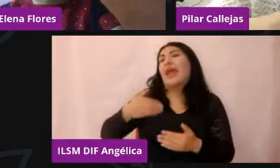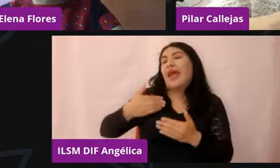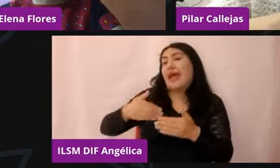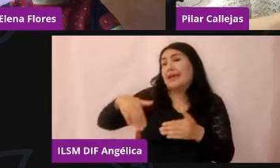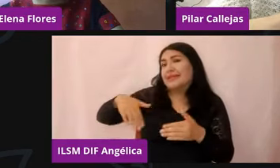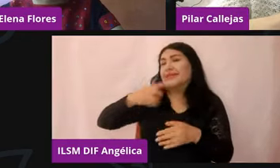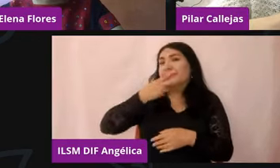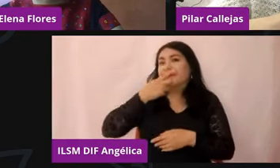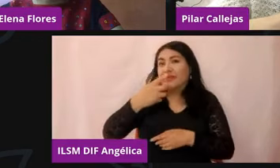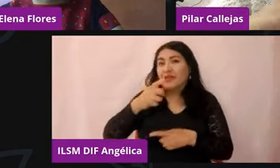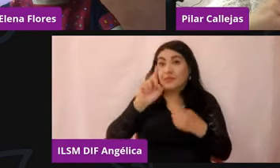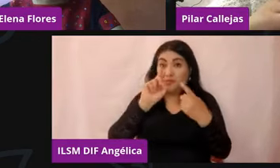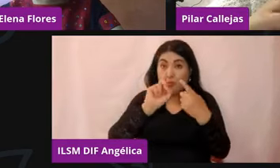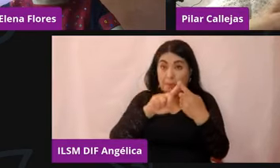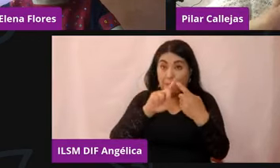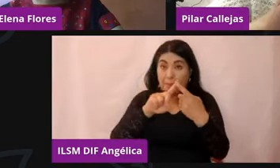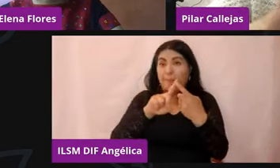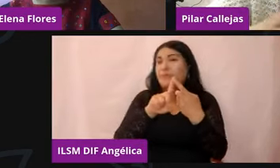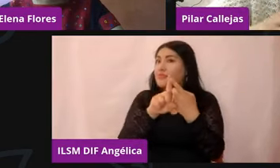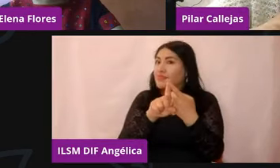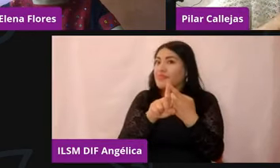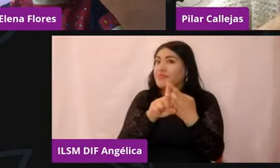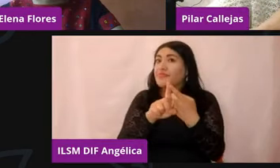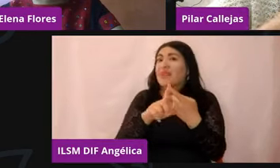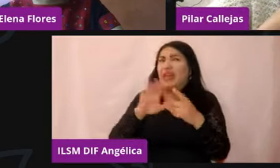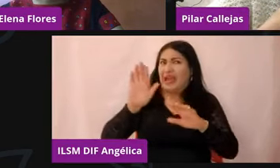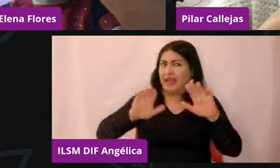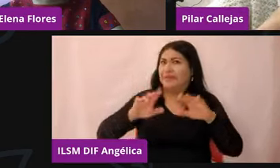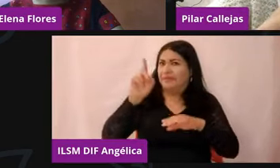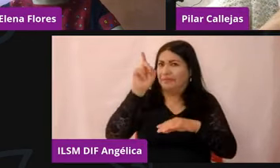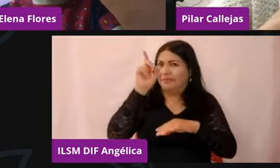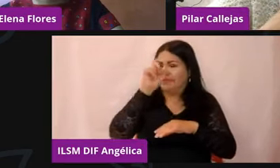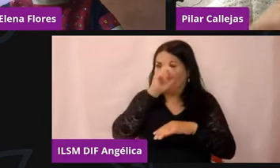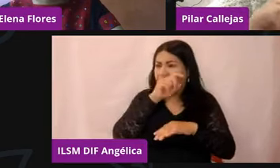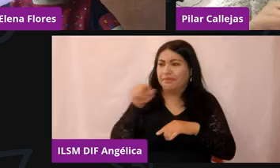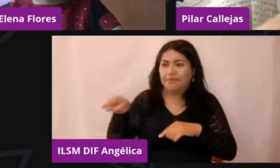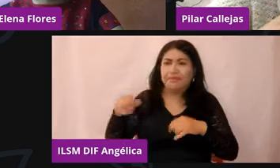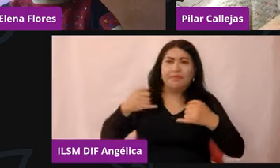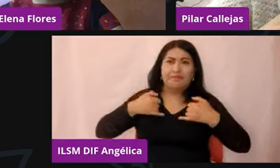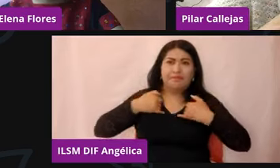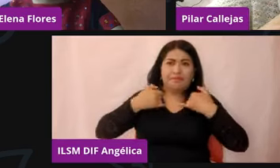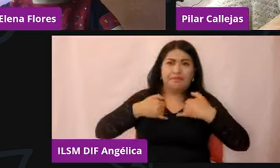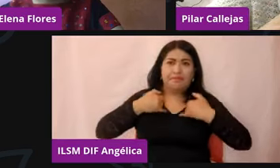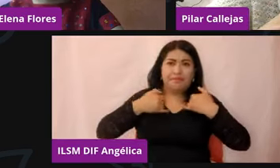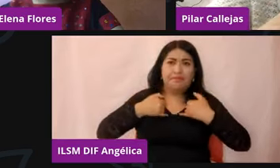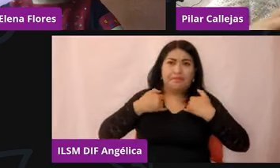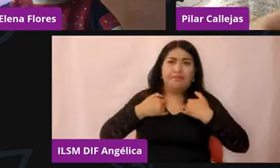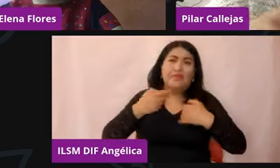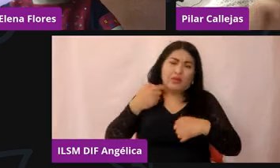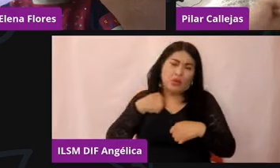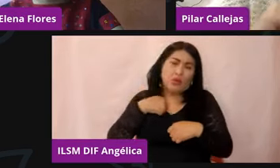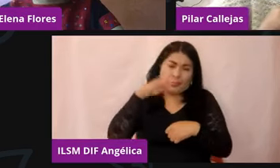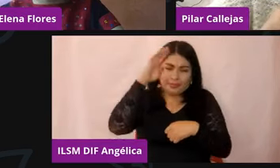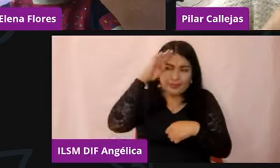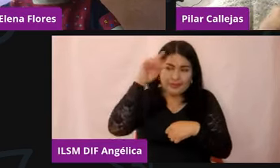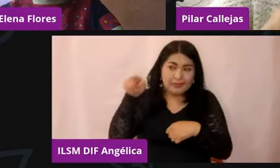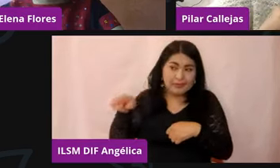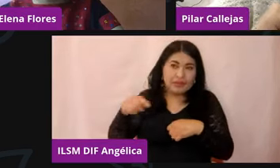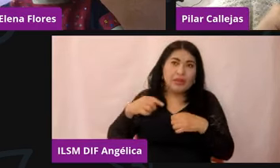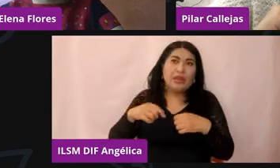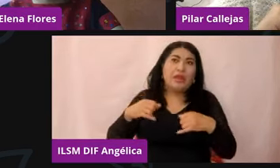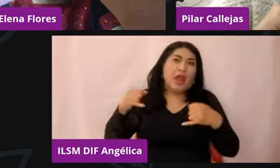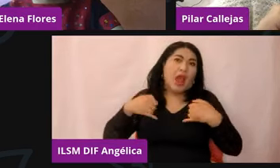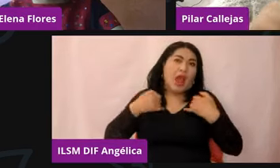o sea a veces es difícil que el adolescente me pongo a pensar sobre todo en el adolescente que llegue y diga libremente a